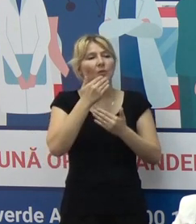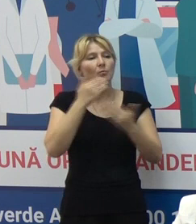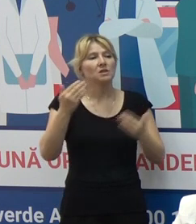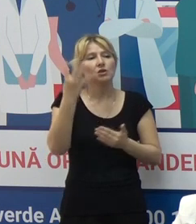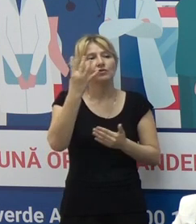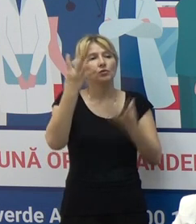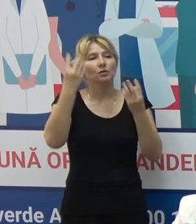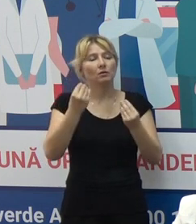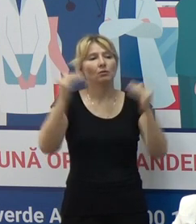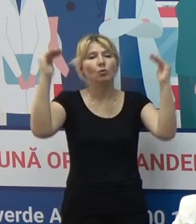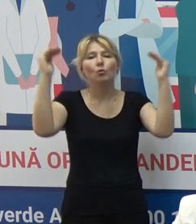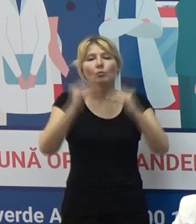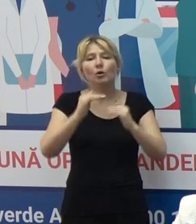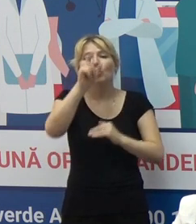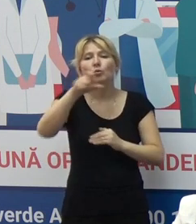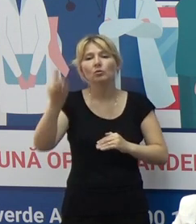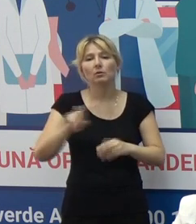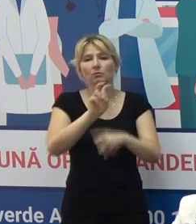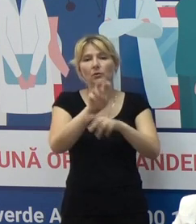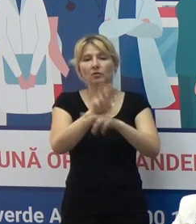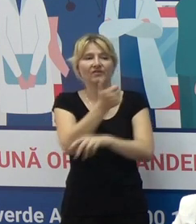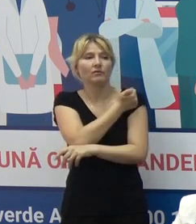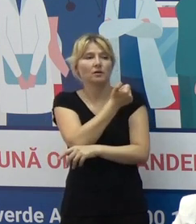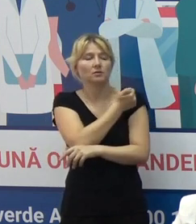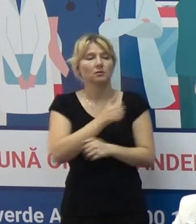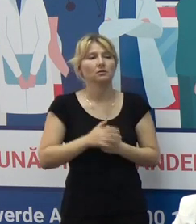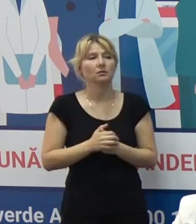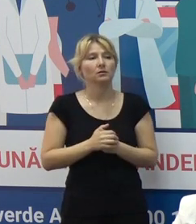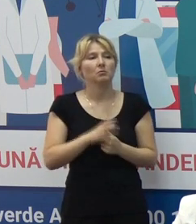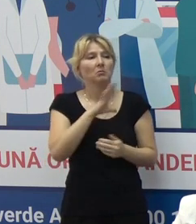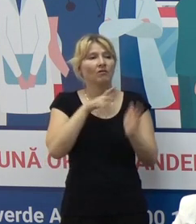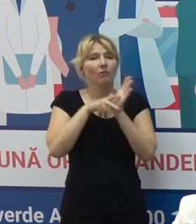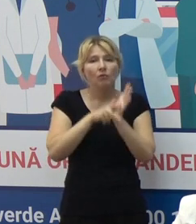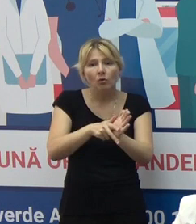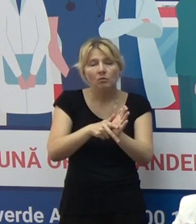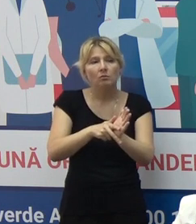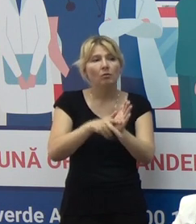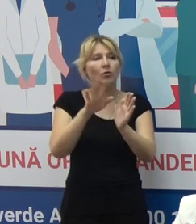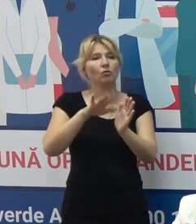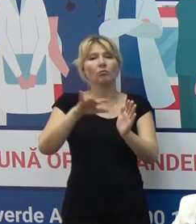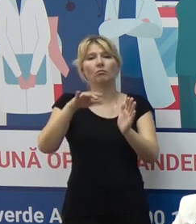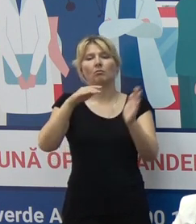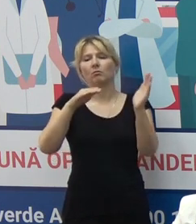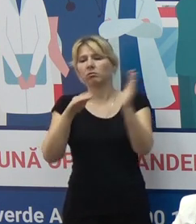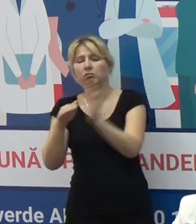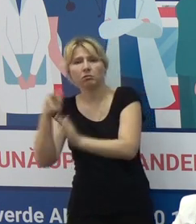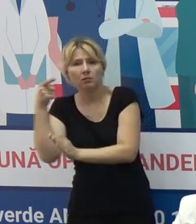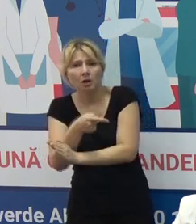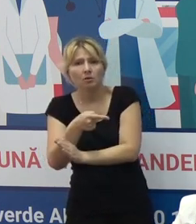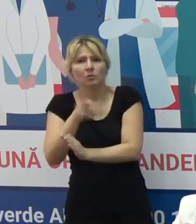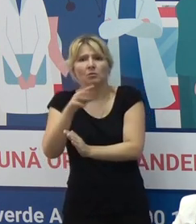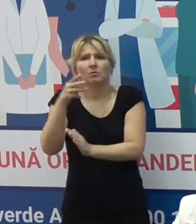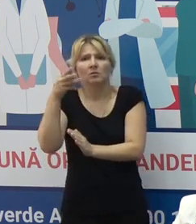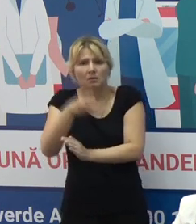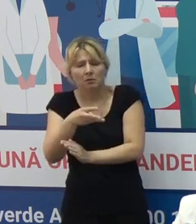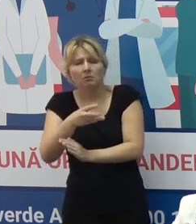scăzut numărul celor care se vaccinează. Au fost 8 mii, apoi într-o zi de weekend, mii și puțin, apoi